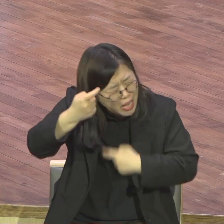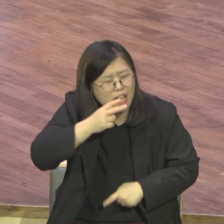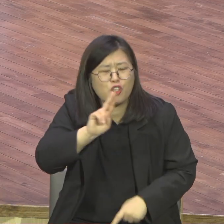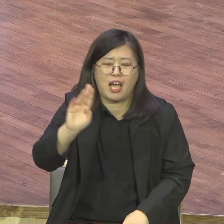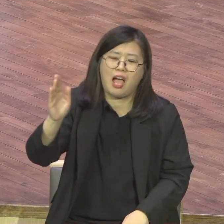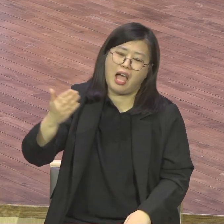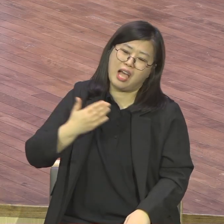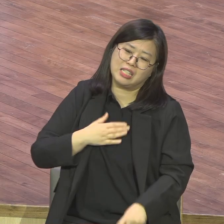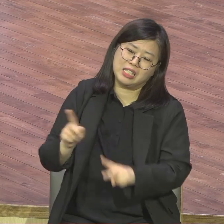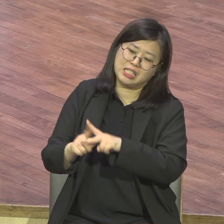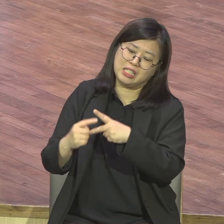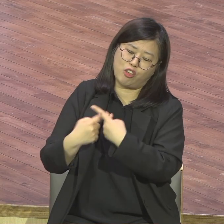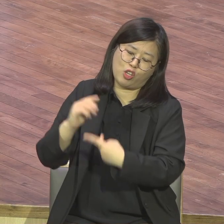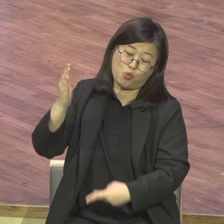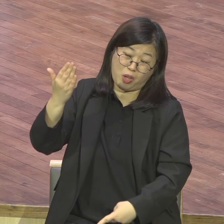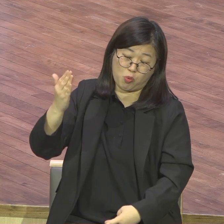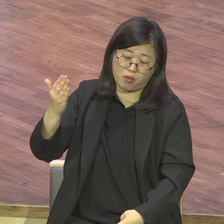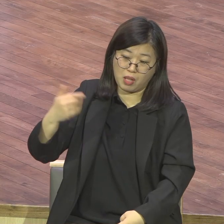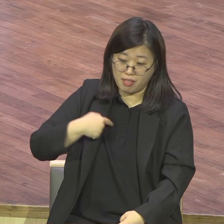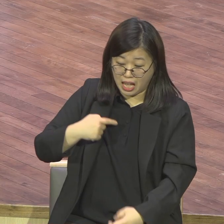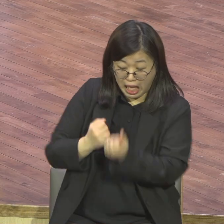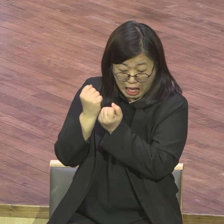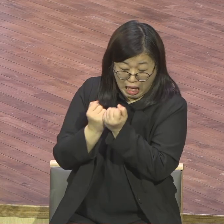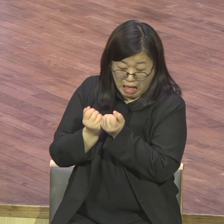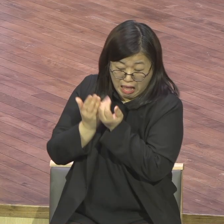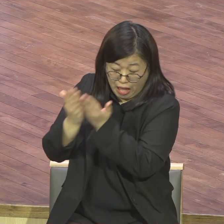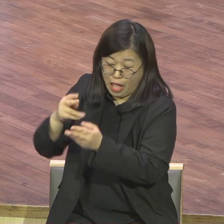그러니까 경험을 안 해봐야 때문에 저 소리한다